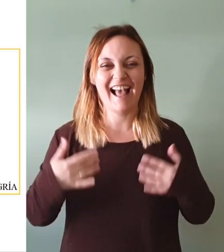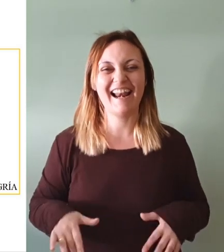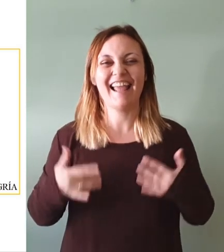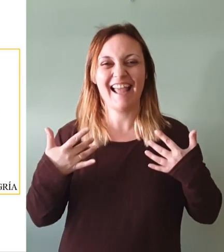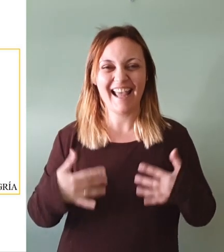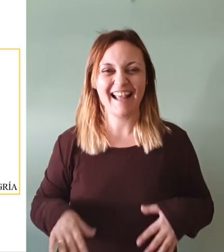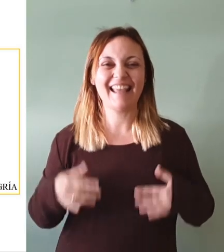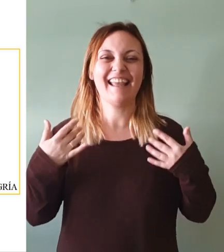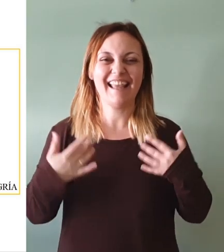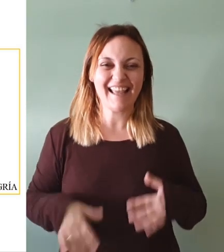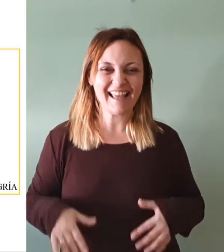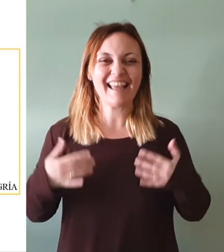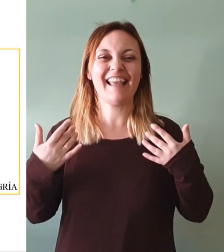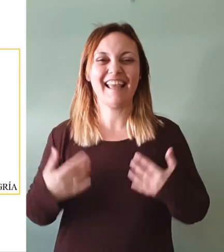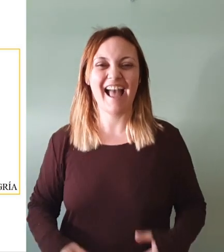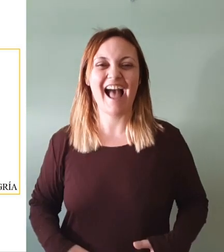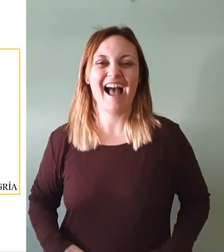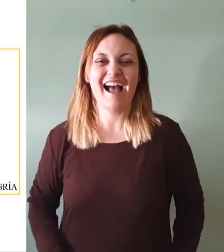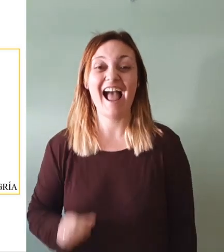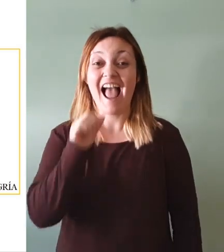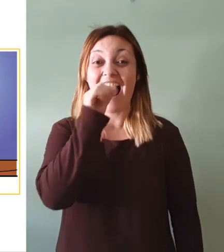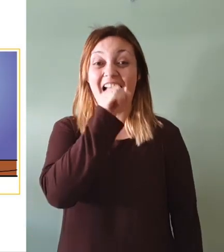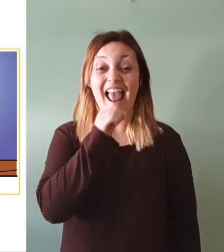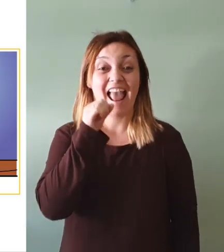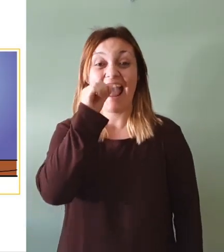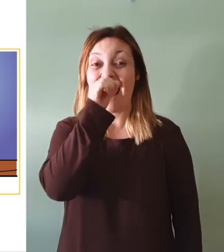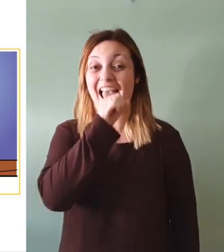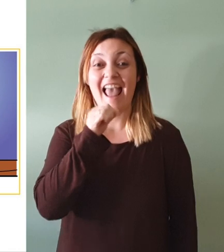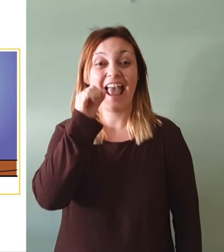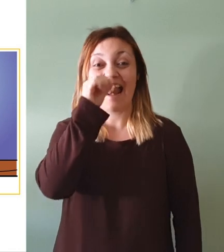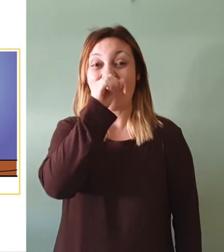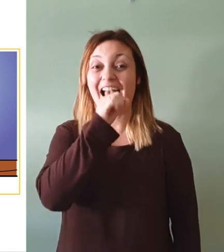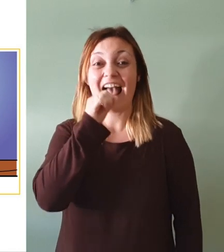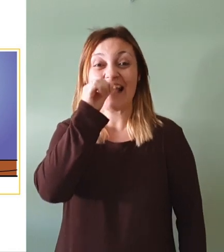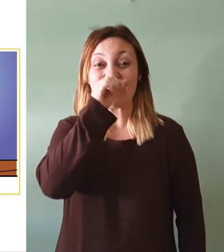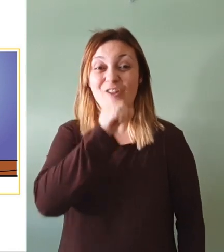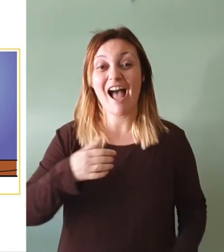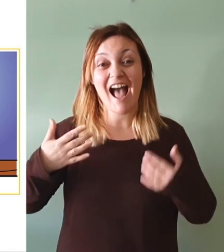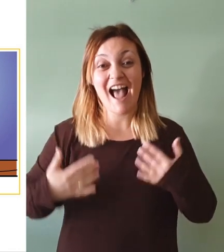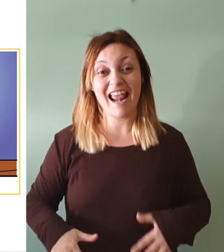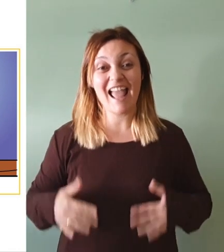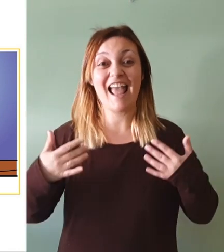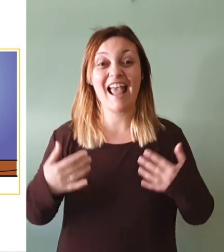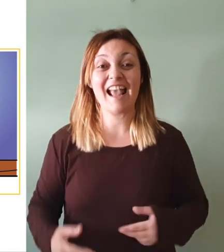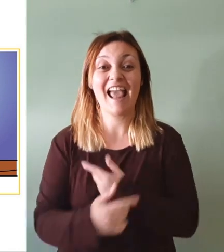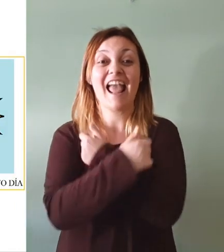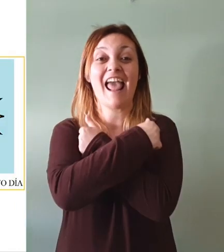alegría El canto alegre